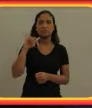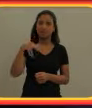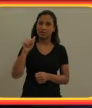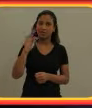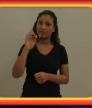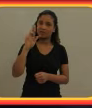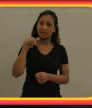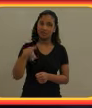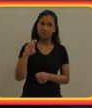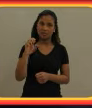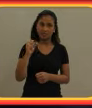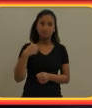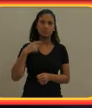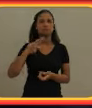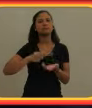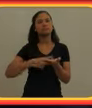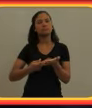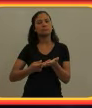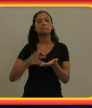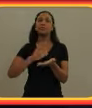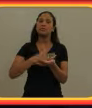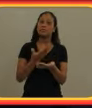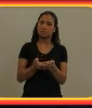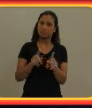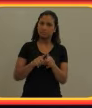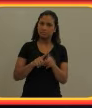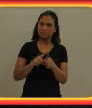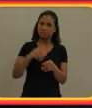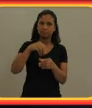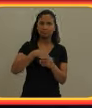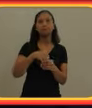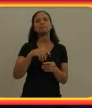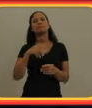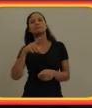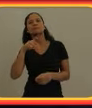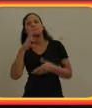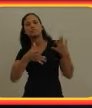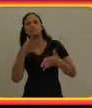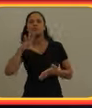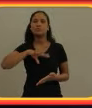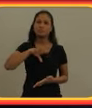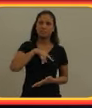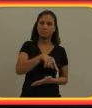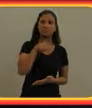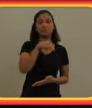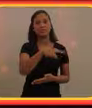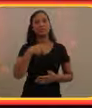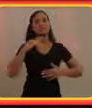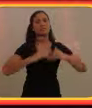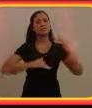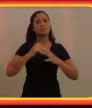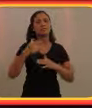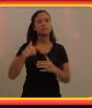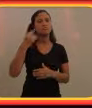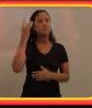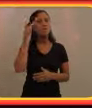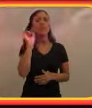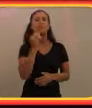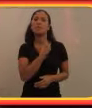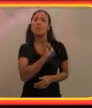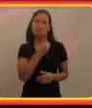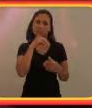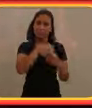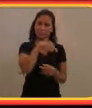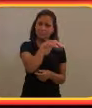é Juliana Fernandes. Eu sou tradutora e intérprete de língua de sinais e português. Essa é a minha profissão. Eu acho que participar de um